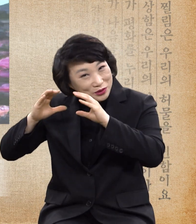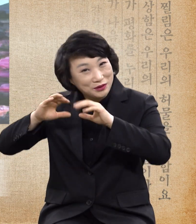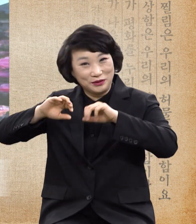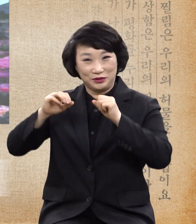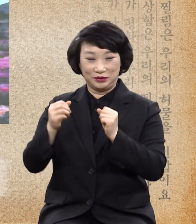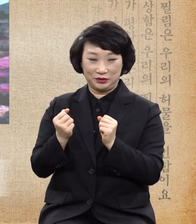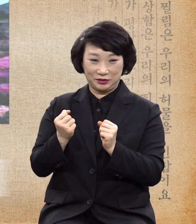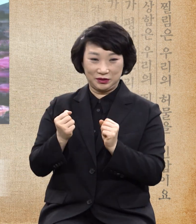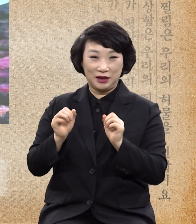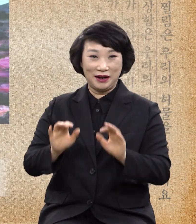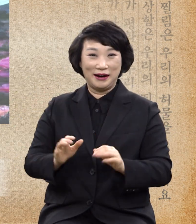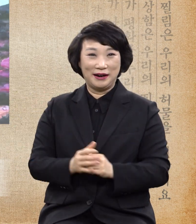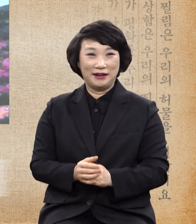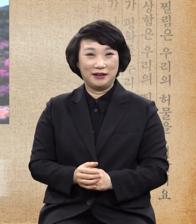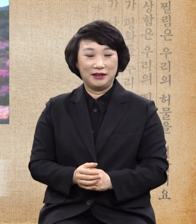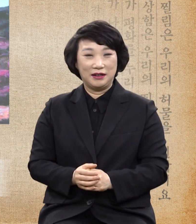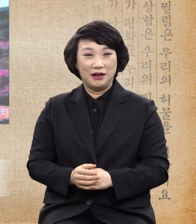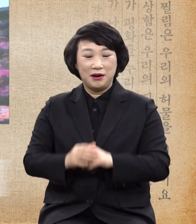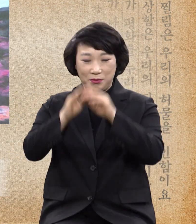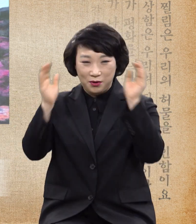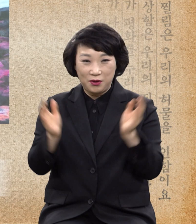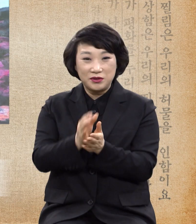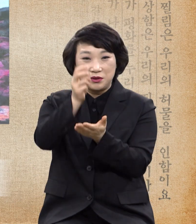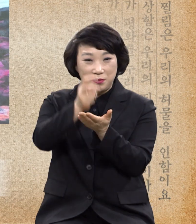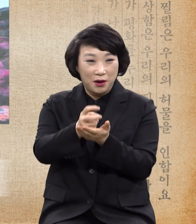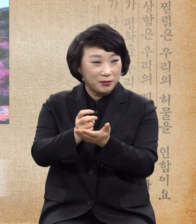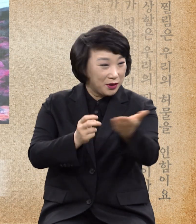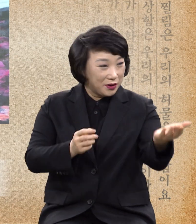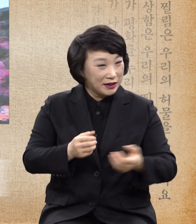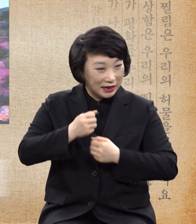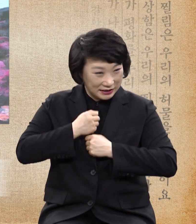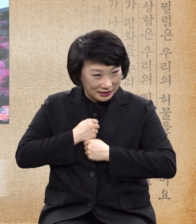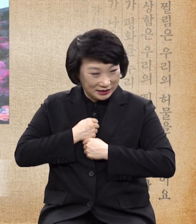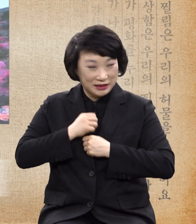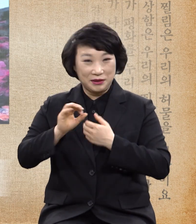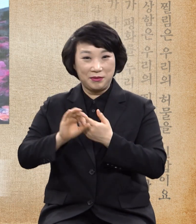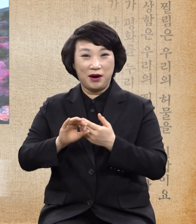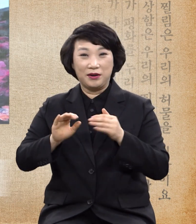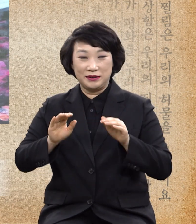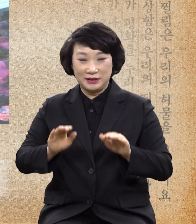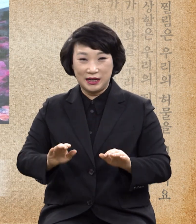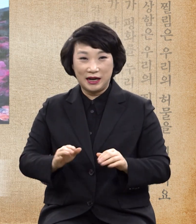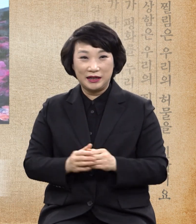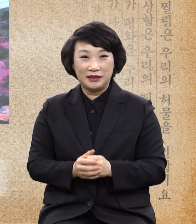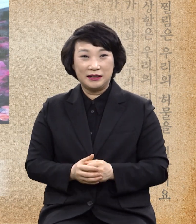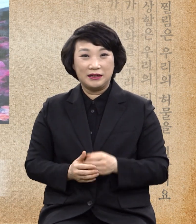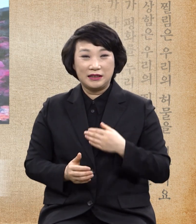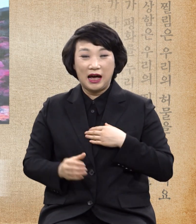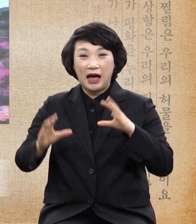내 모든 귀례를 지키면 모든 귀례를 지키면 내가 애굽사람에게